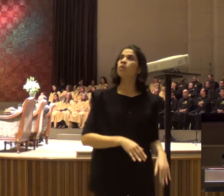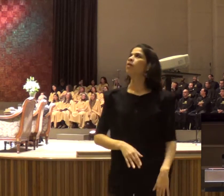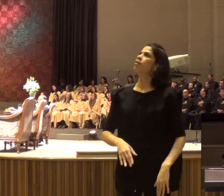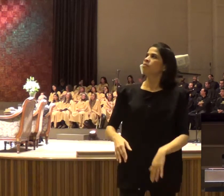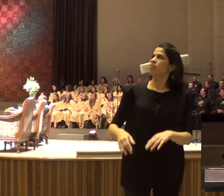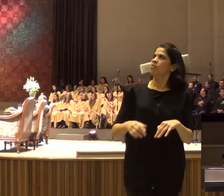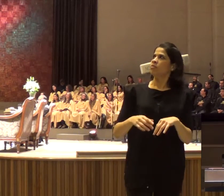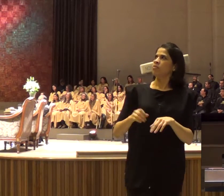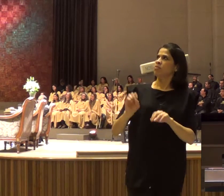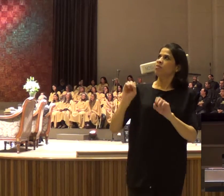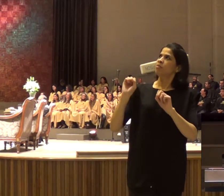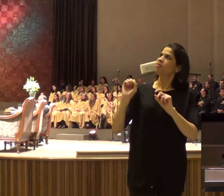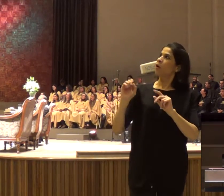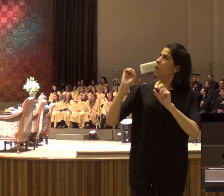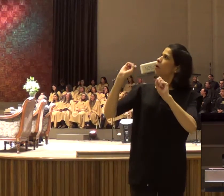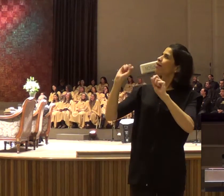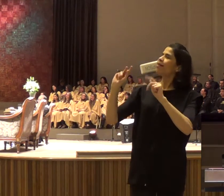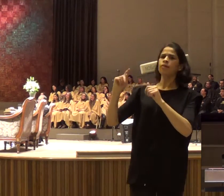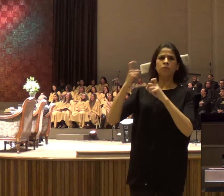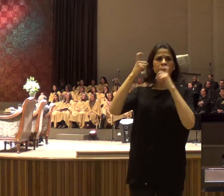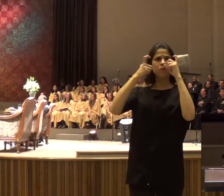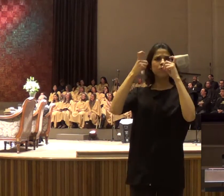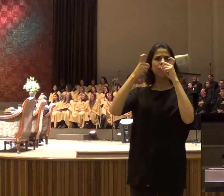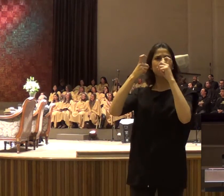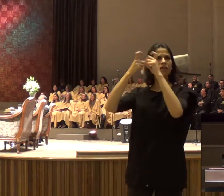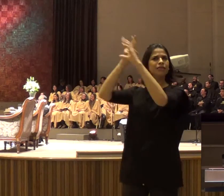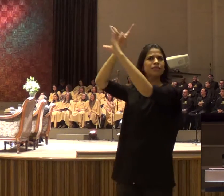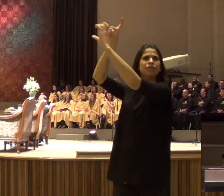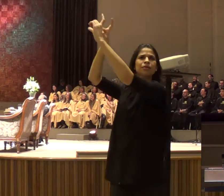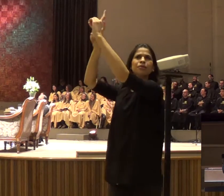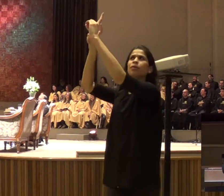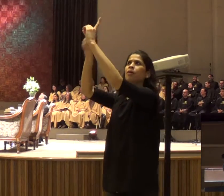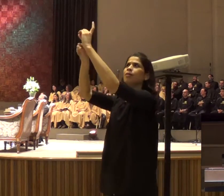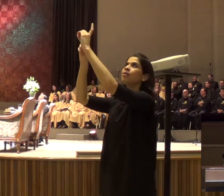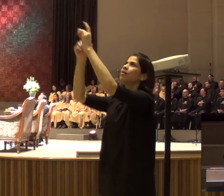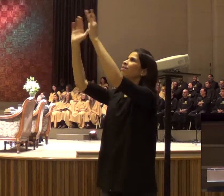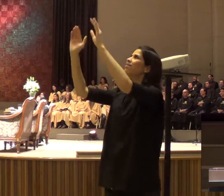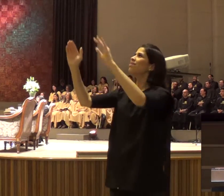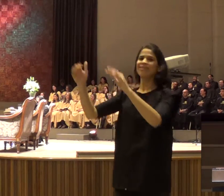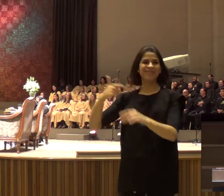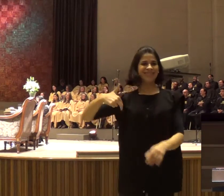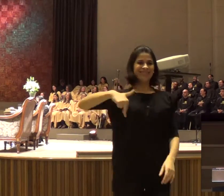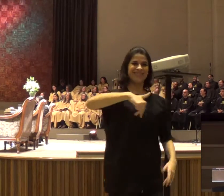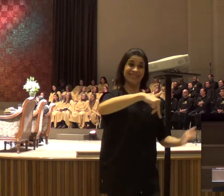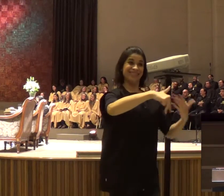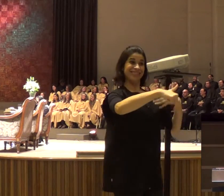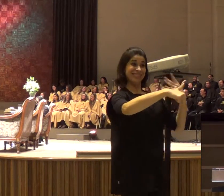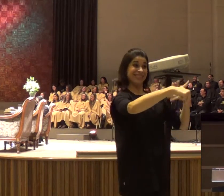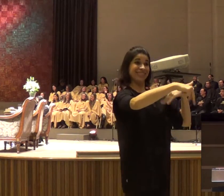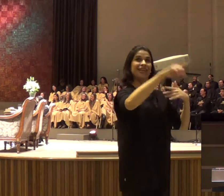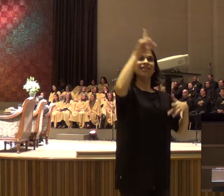e aí eu saí animado, aleluia, meu plano de previdência, está garantido,